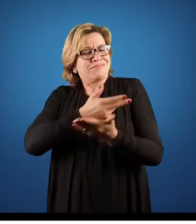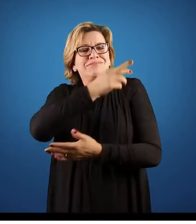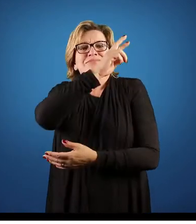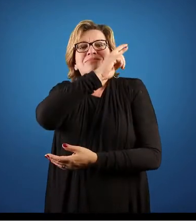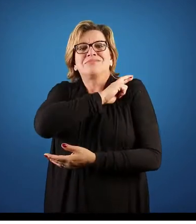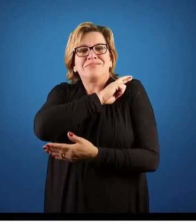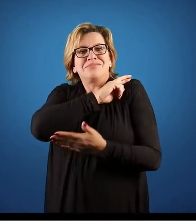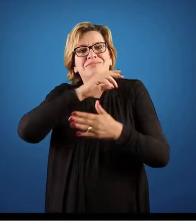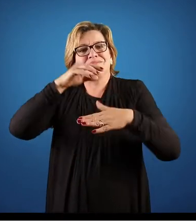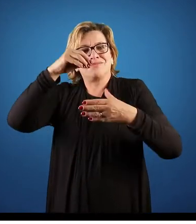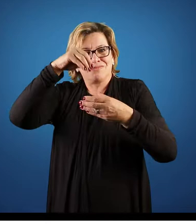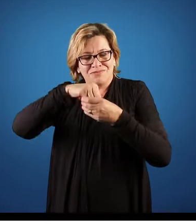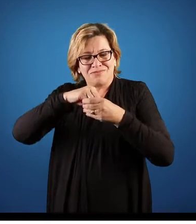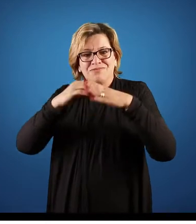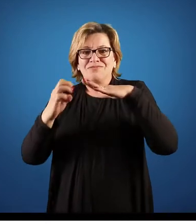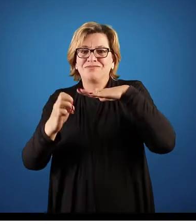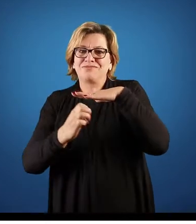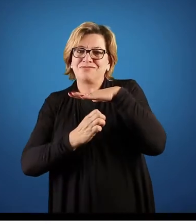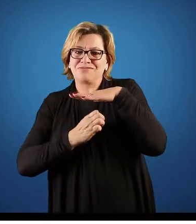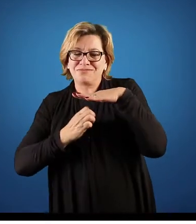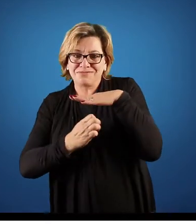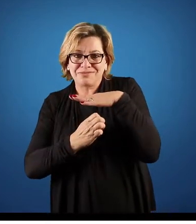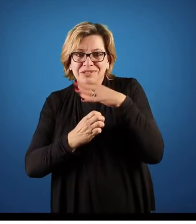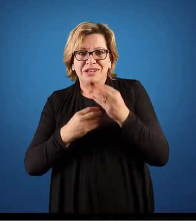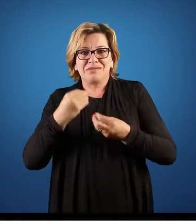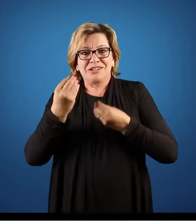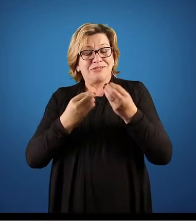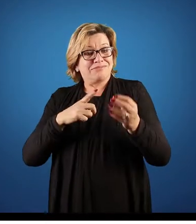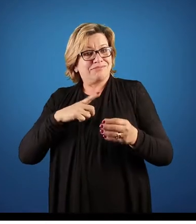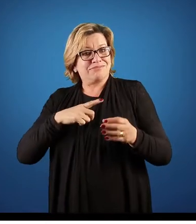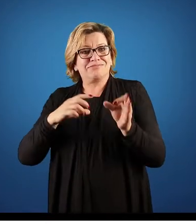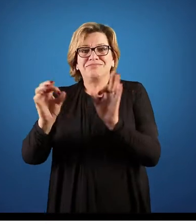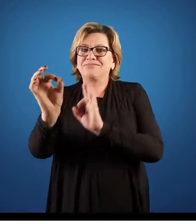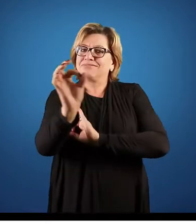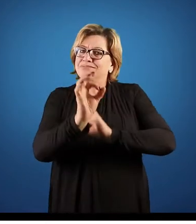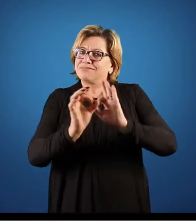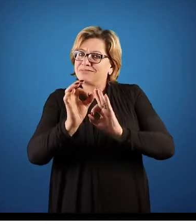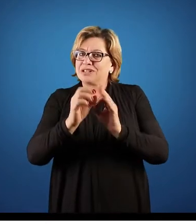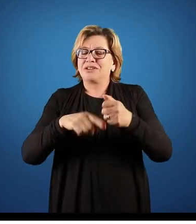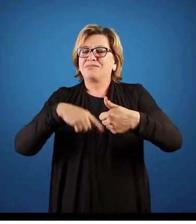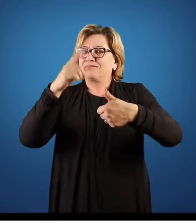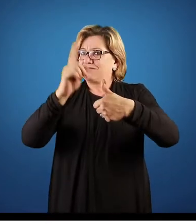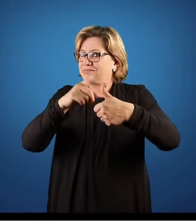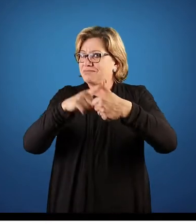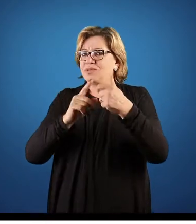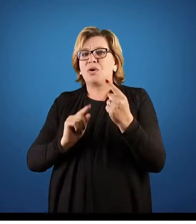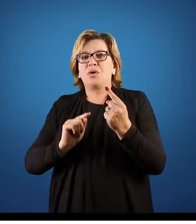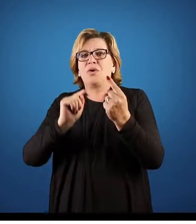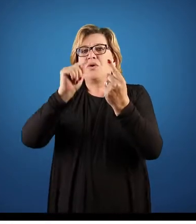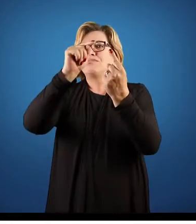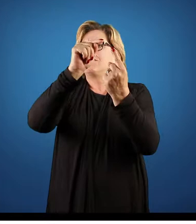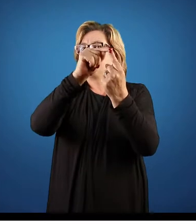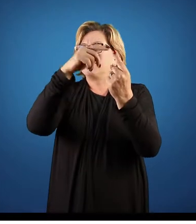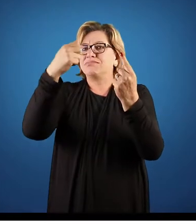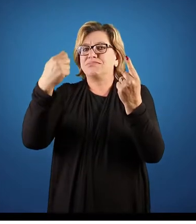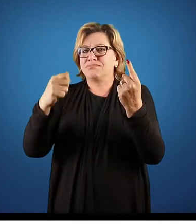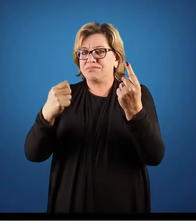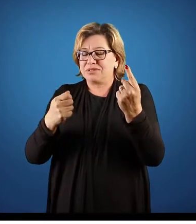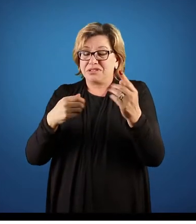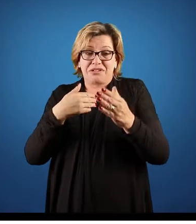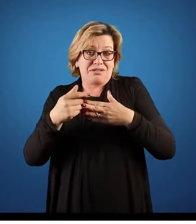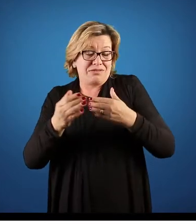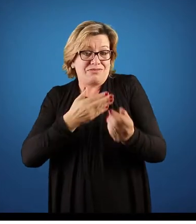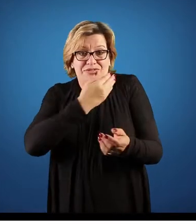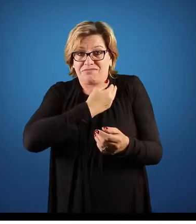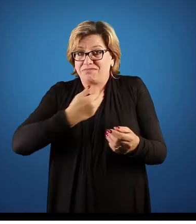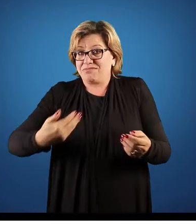organização. Então vamos pensar, para que eu tenha uma organização, eu tenho que ter um objetivo nessa organização, seja ela pública